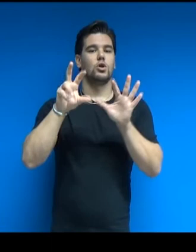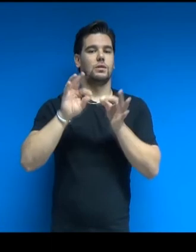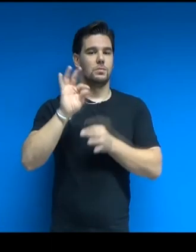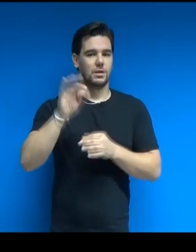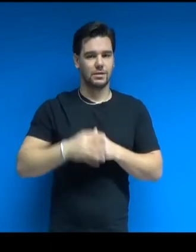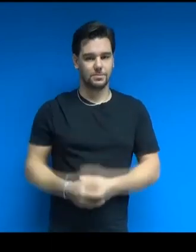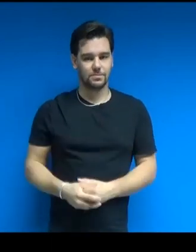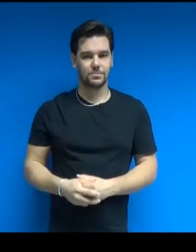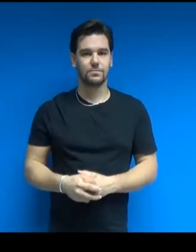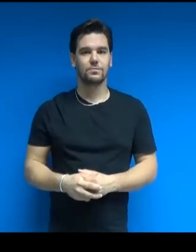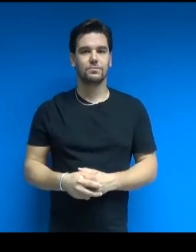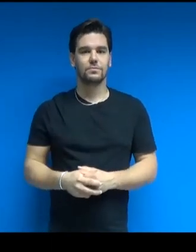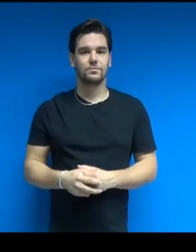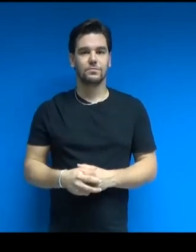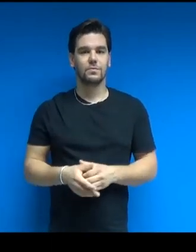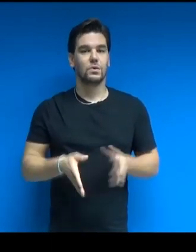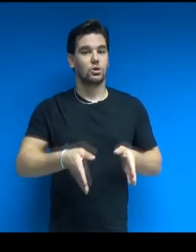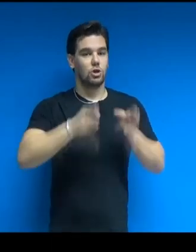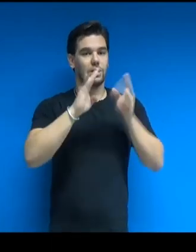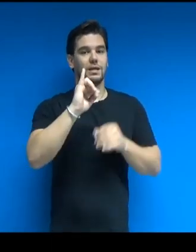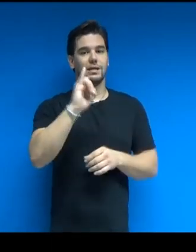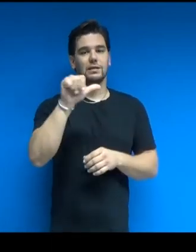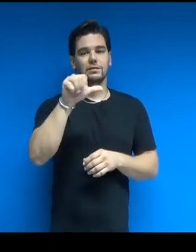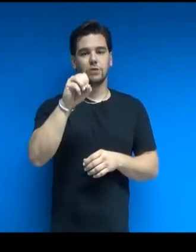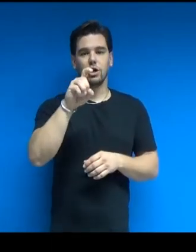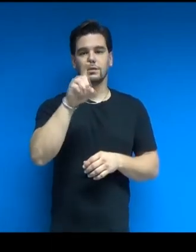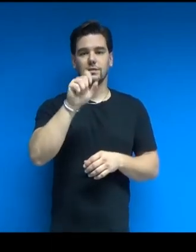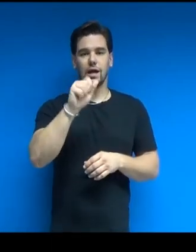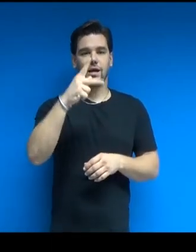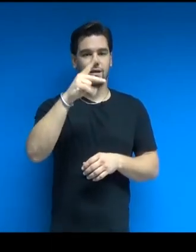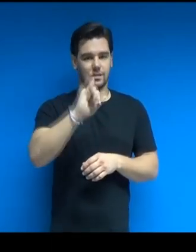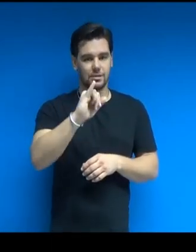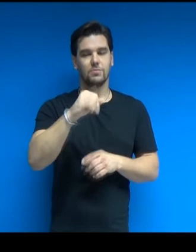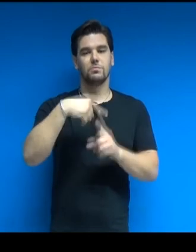Spire, una struttura a spirale alta circa 80 metri.